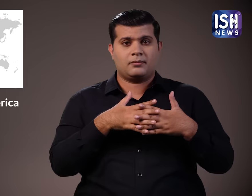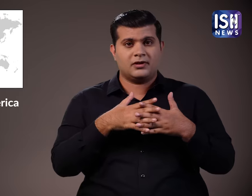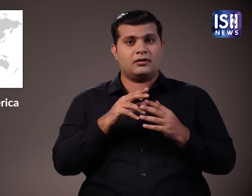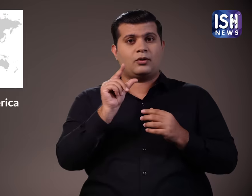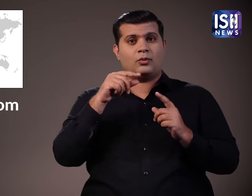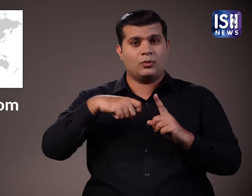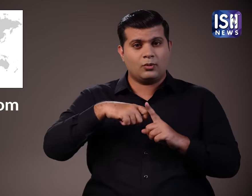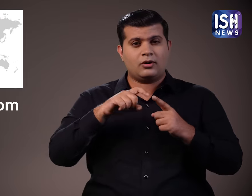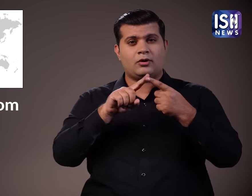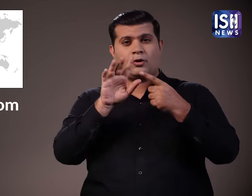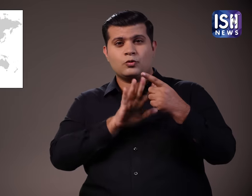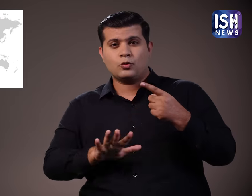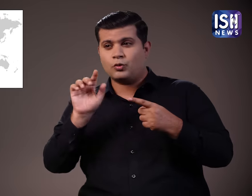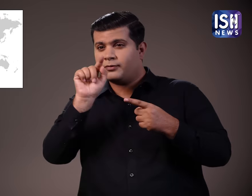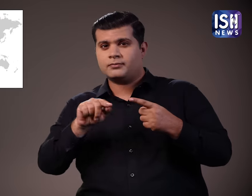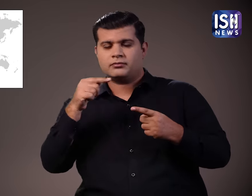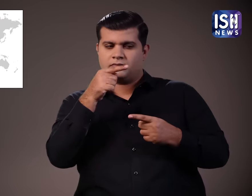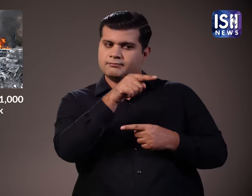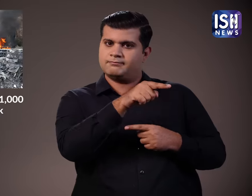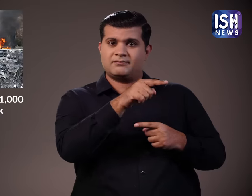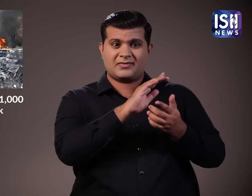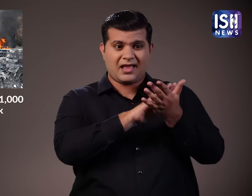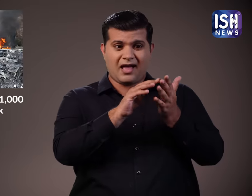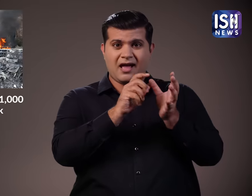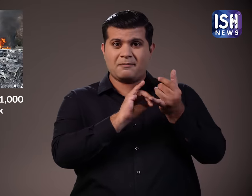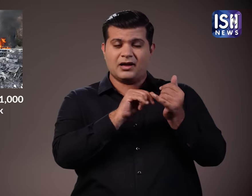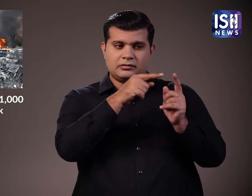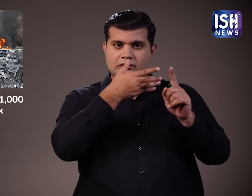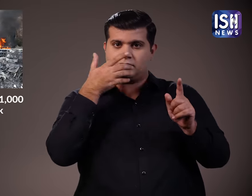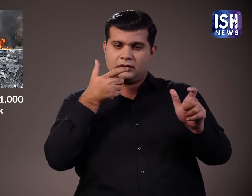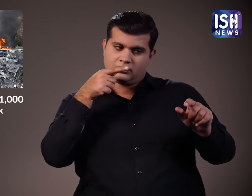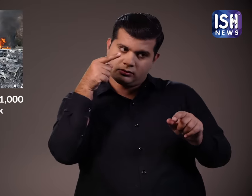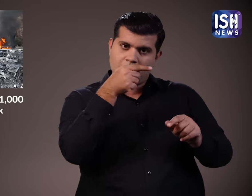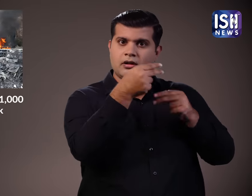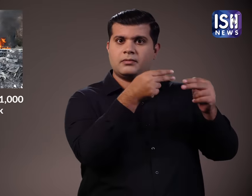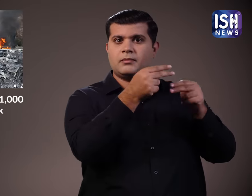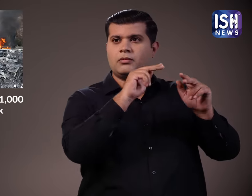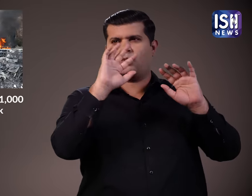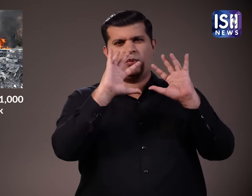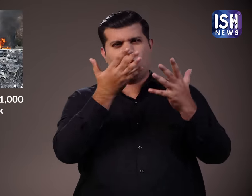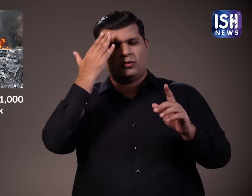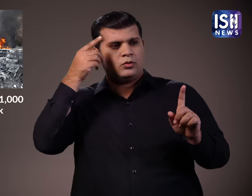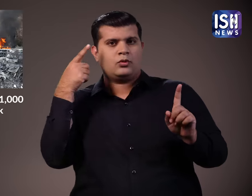आतंगमादिय समोग गोशित कर दिया है।